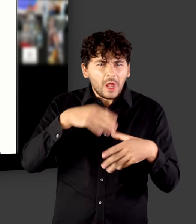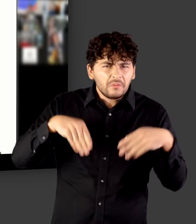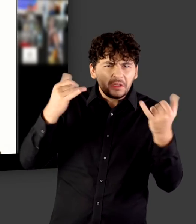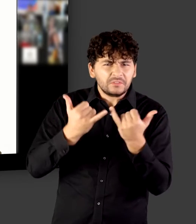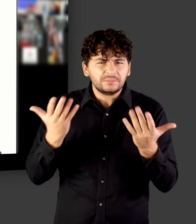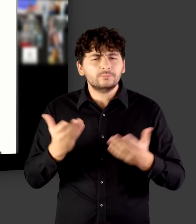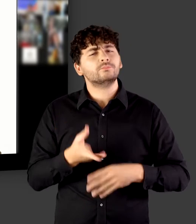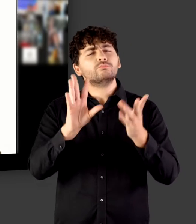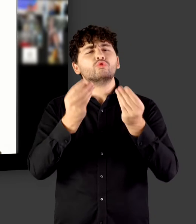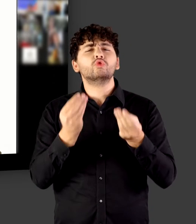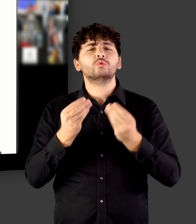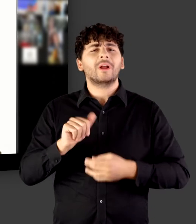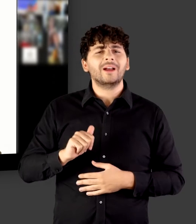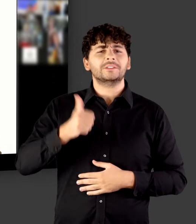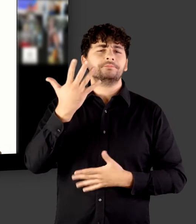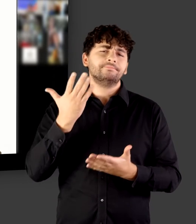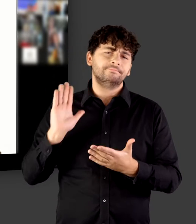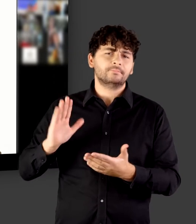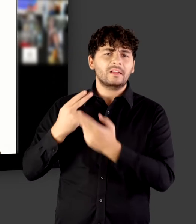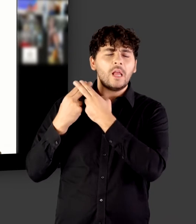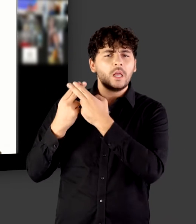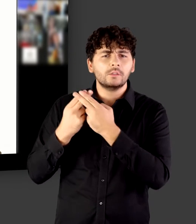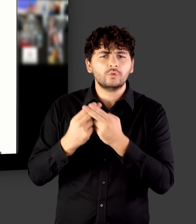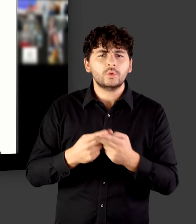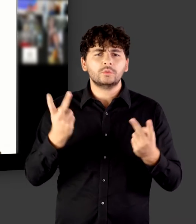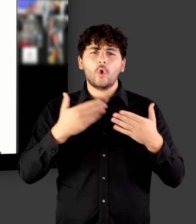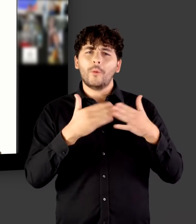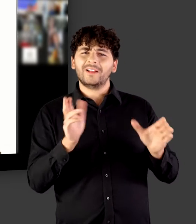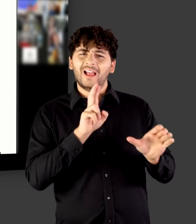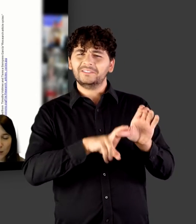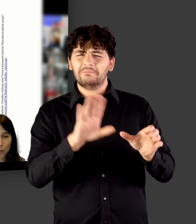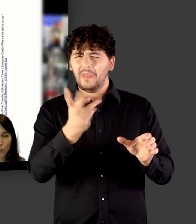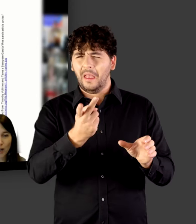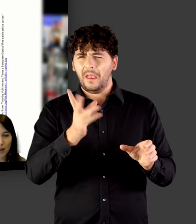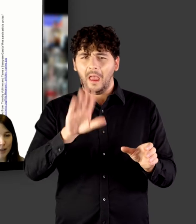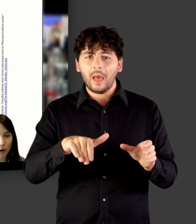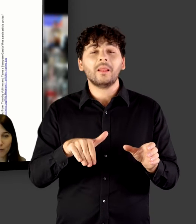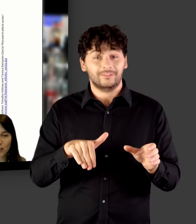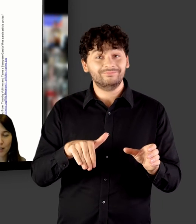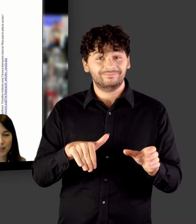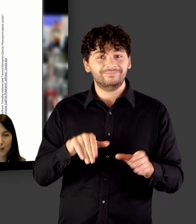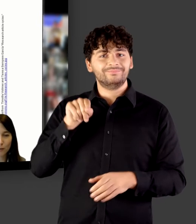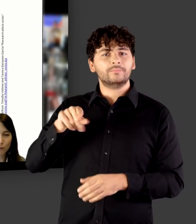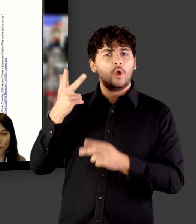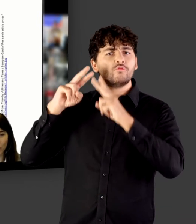Am Anfang ganz gleich wie auch bei dem traditionellen Publikationsvorgang, also öffentlich finanzierte Forscherinnen